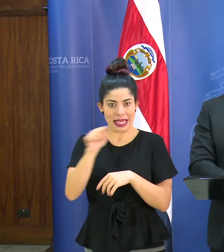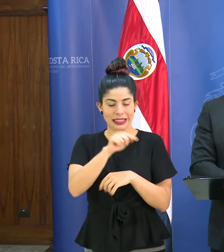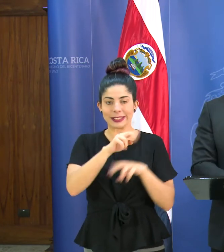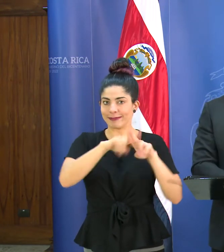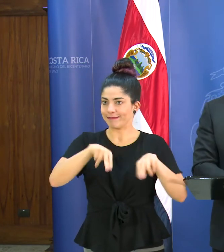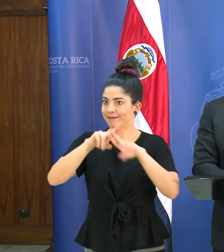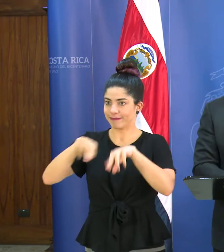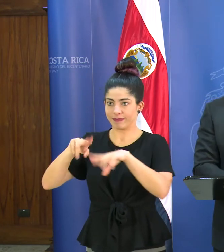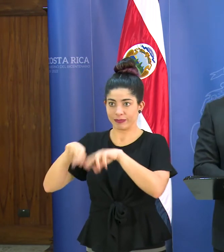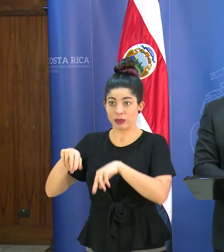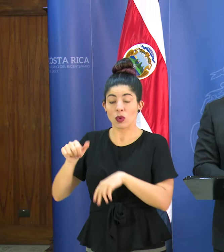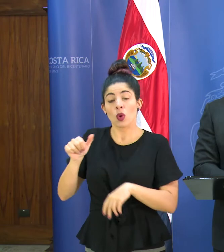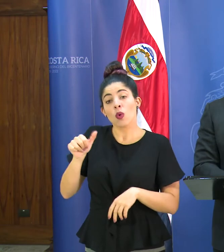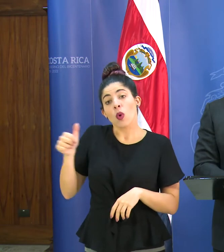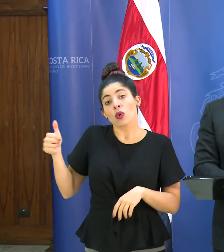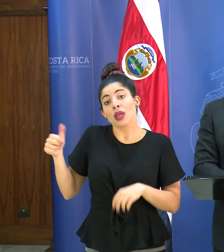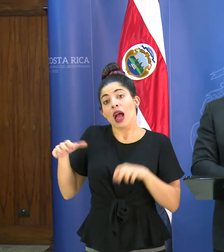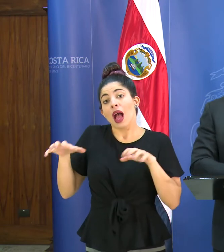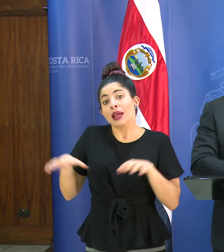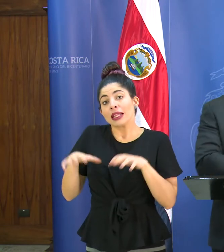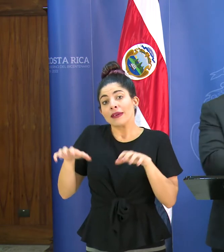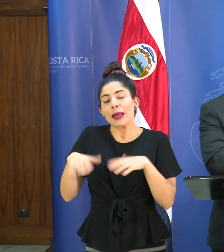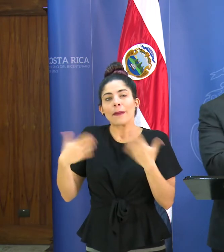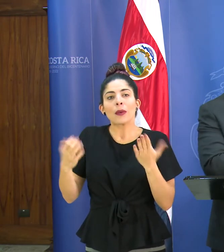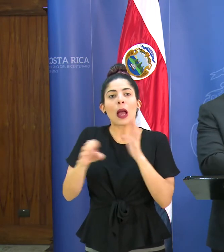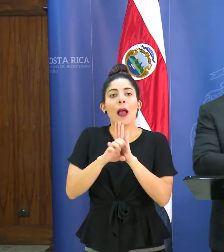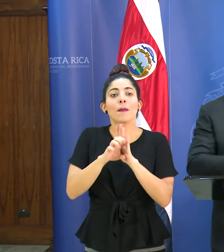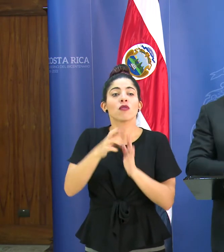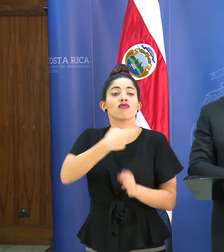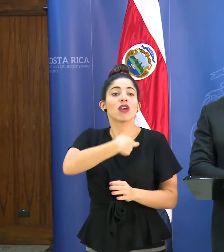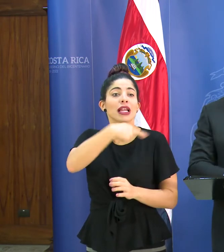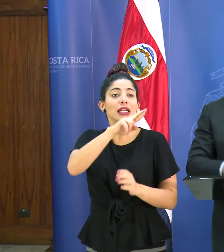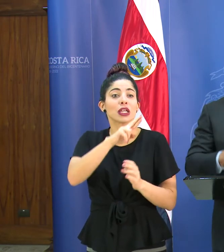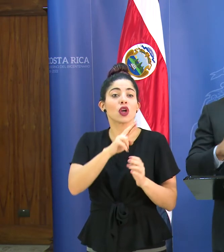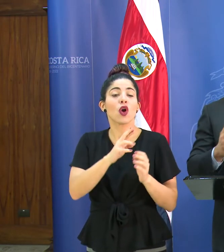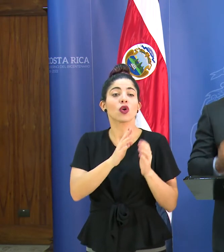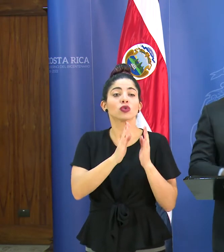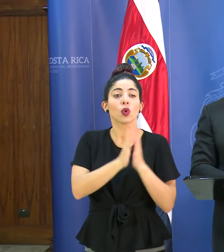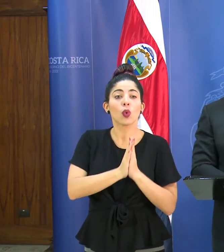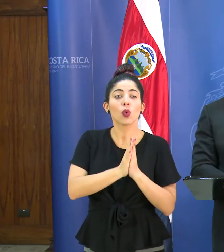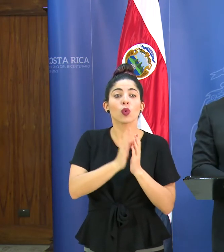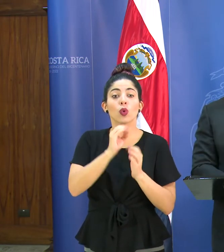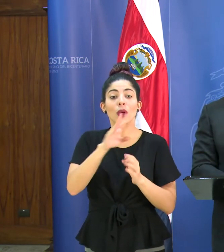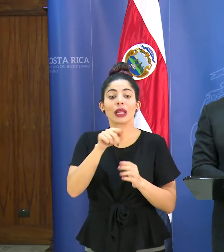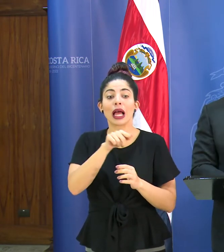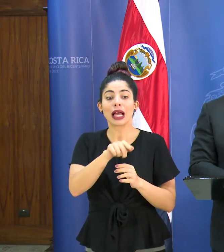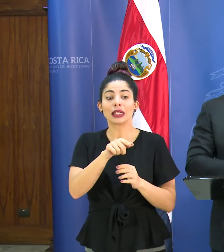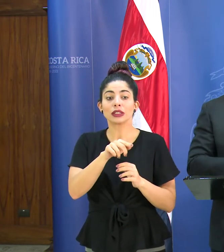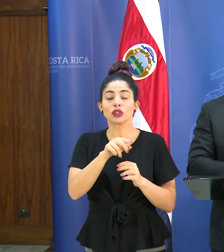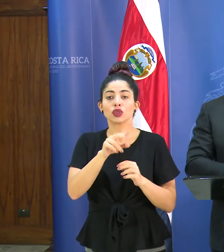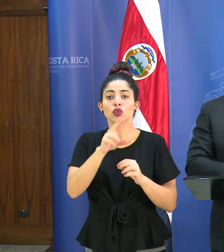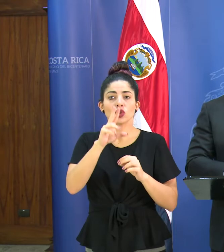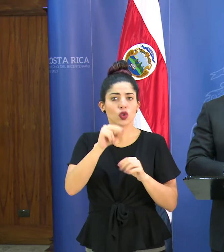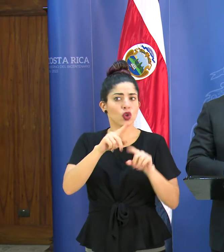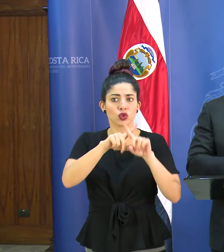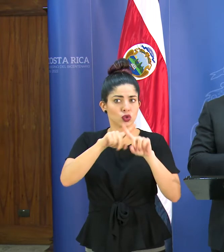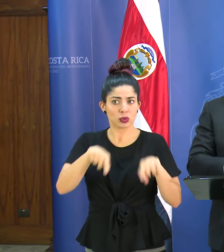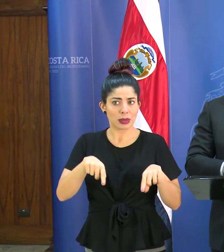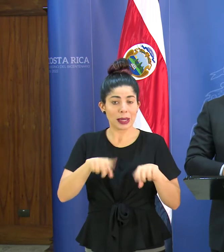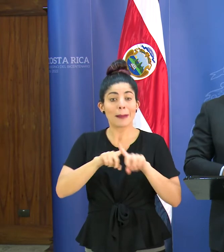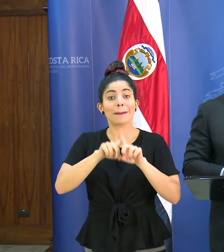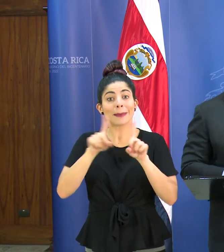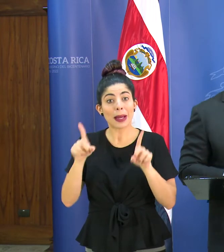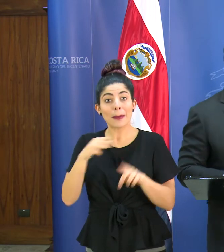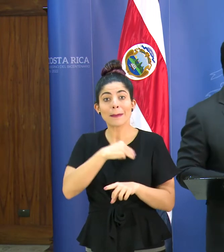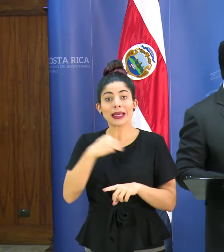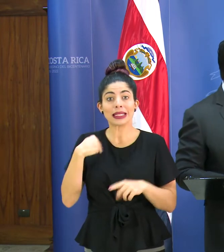otro tipo de actividades, por ejemplo, cultos religiosos y otros, nos están suspendiendo, pero el